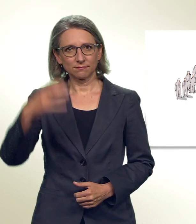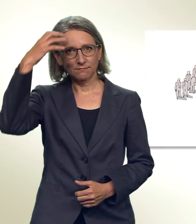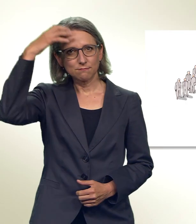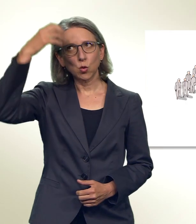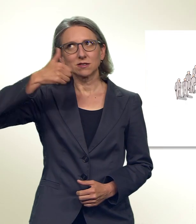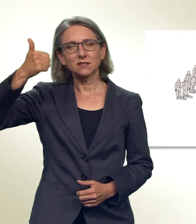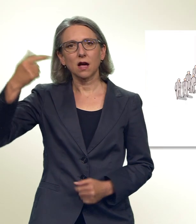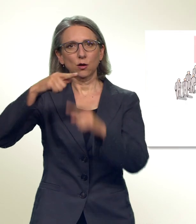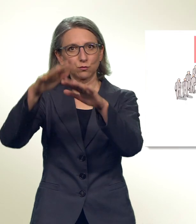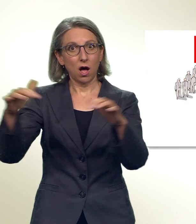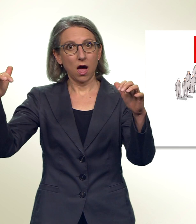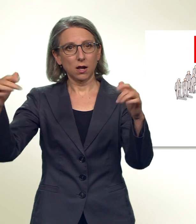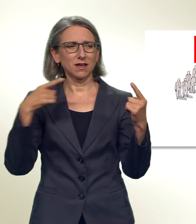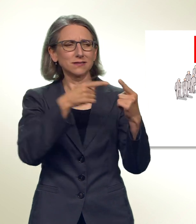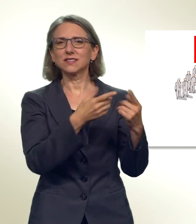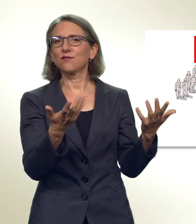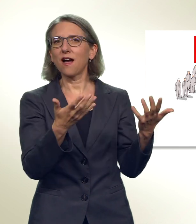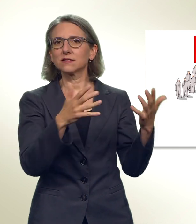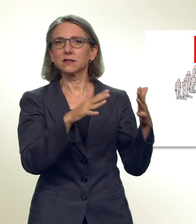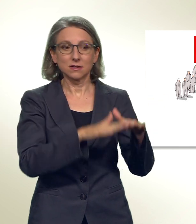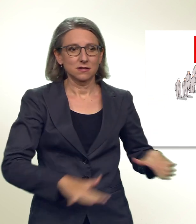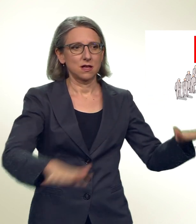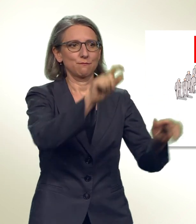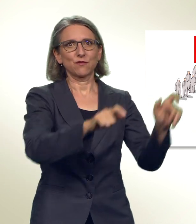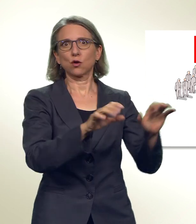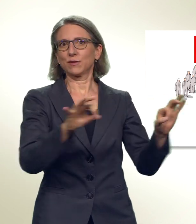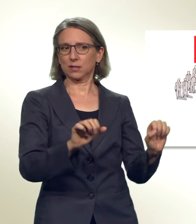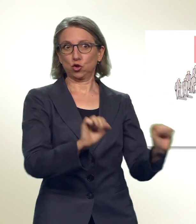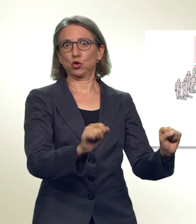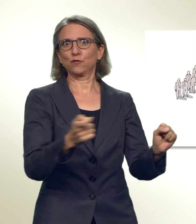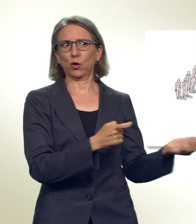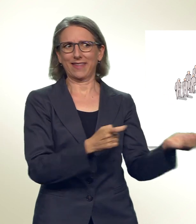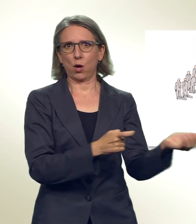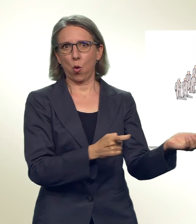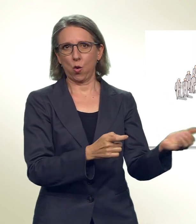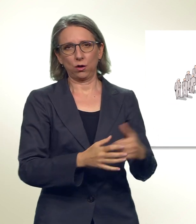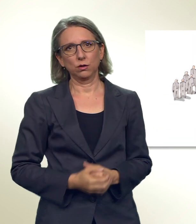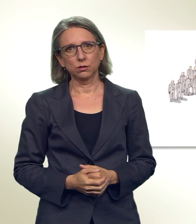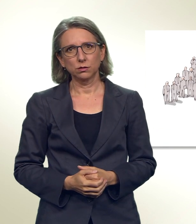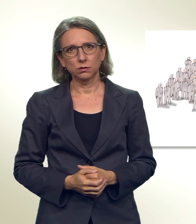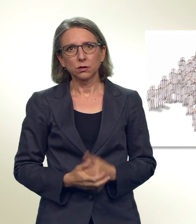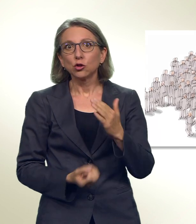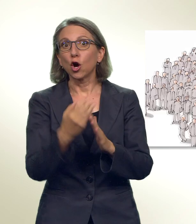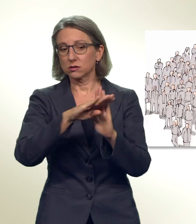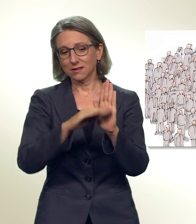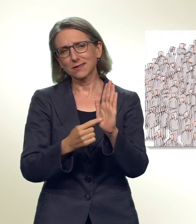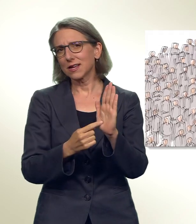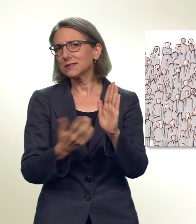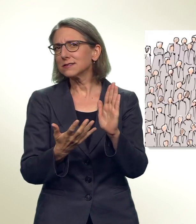Der Bundesrat und das Parlament wollen die Bevölkerung besser vor Terroranschlägen schützen. Mit dem neuen Gesetz könnte die Polizei